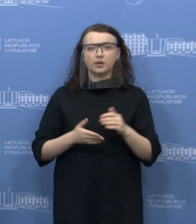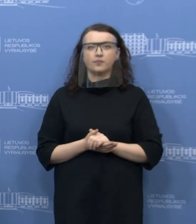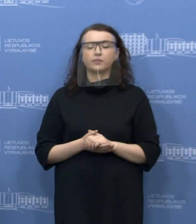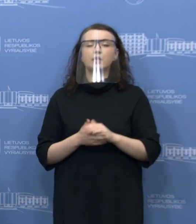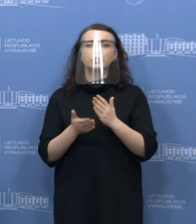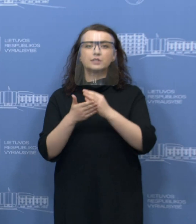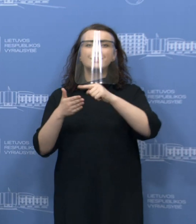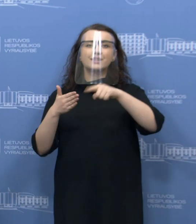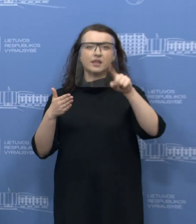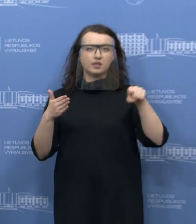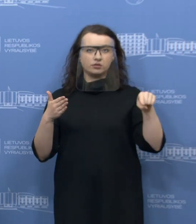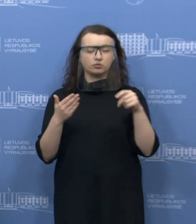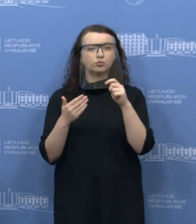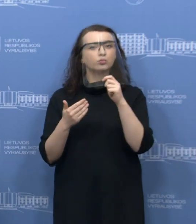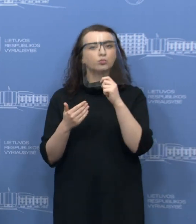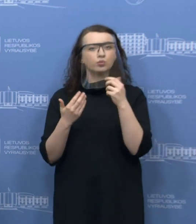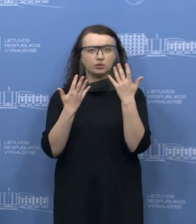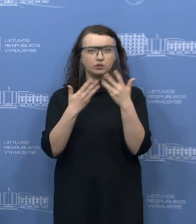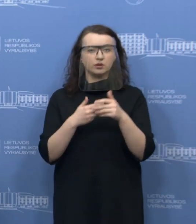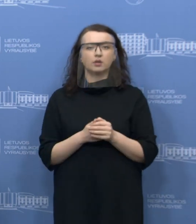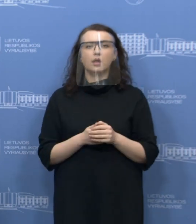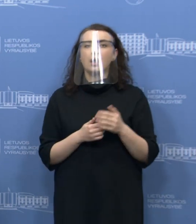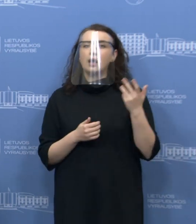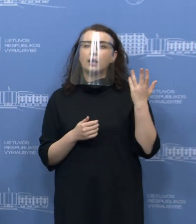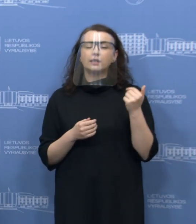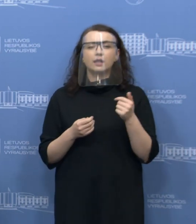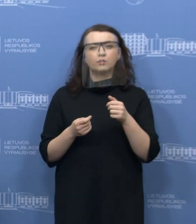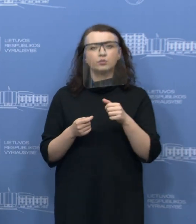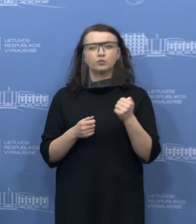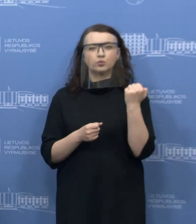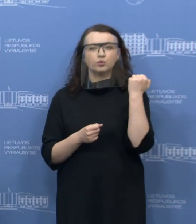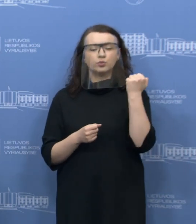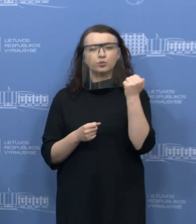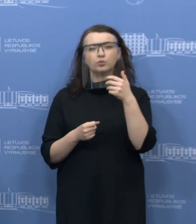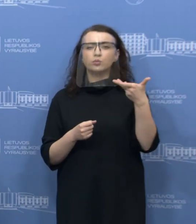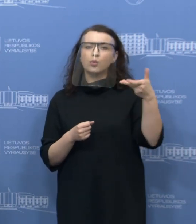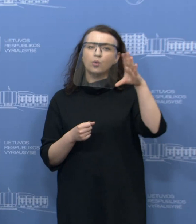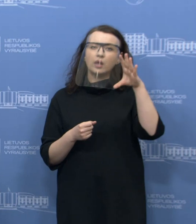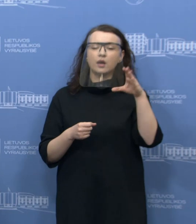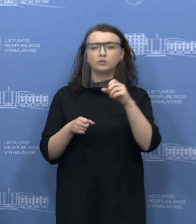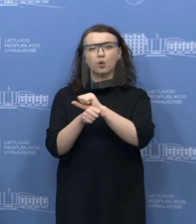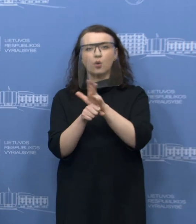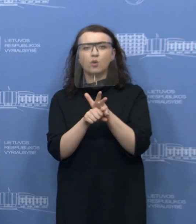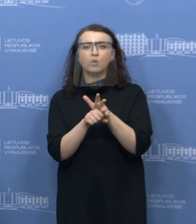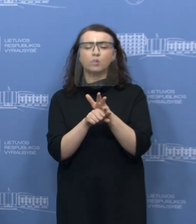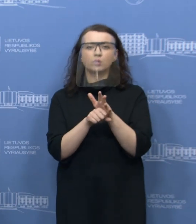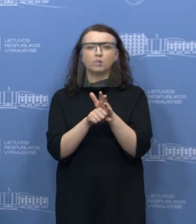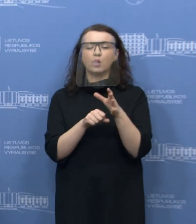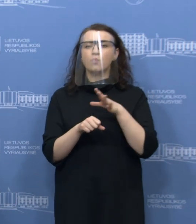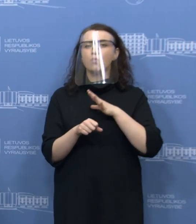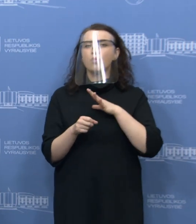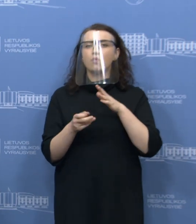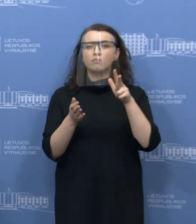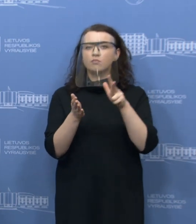statistiką. Tai pikas, kuomet užsikrėtusių nuo visų ištirtų Lietuvoje buvo